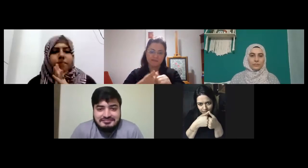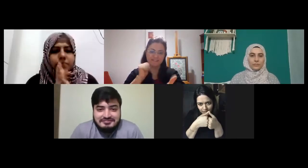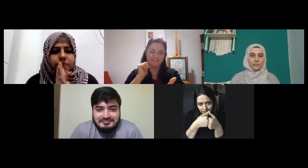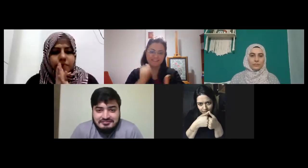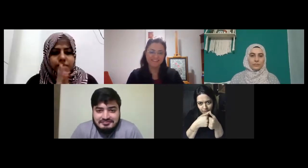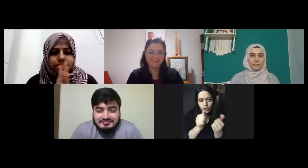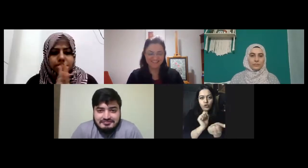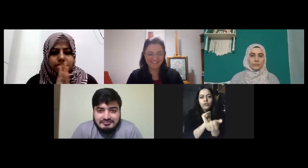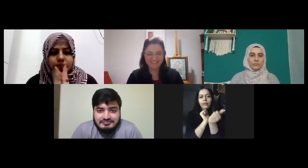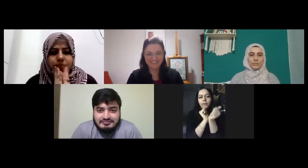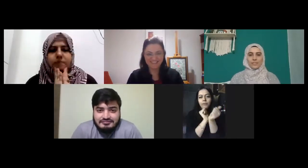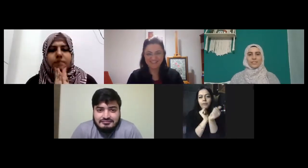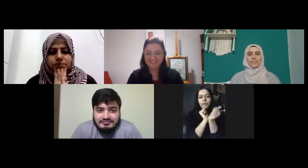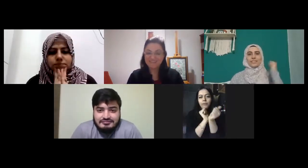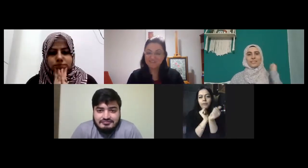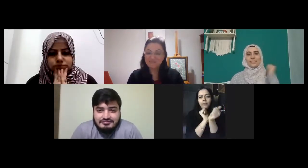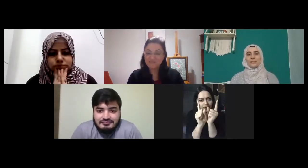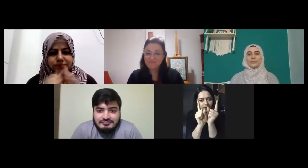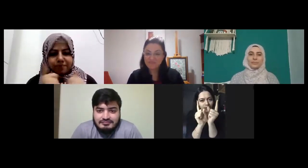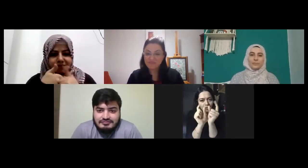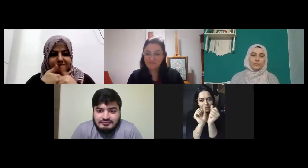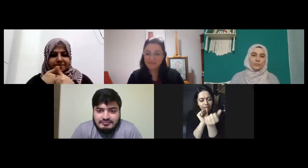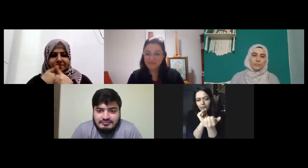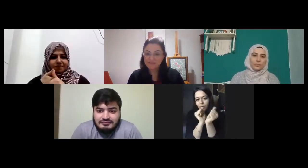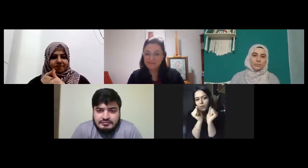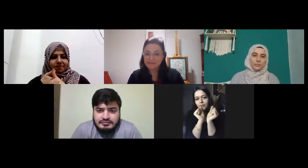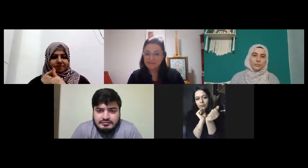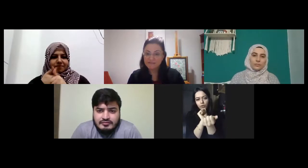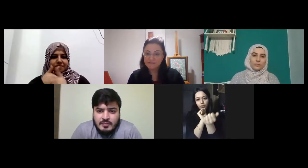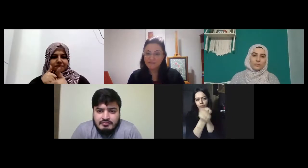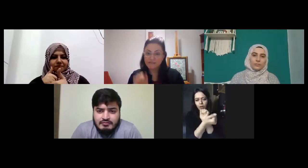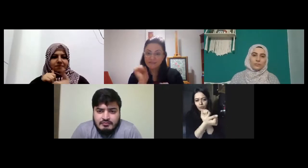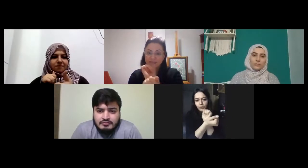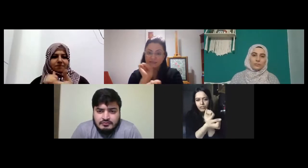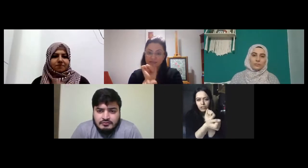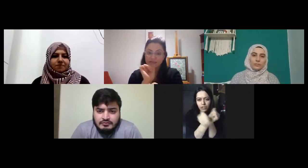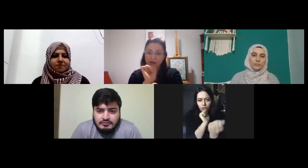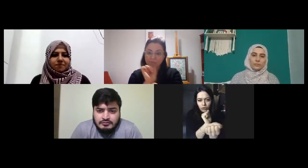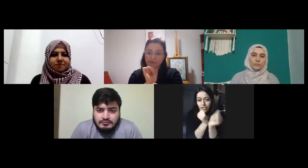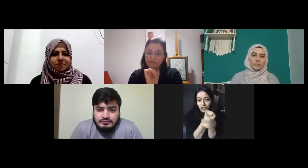şu tek şu işaretleri hangisi onu anlamadım ama şu var onunla mı karıştıracağım şu değişim